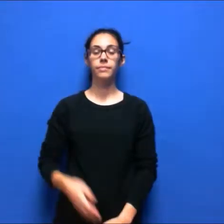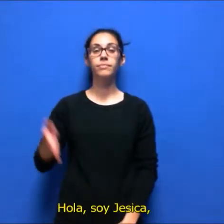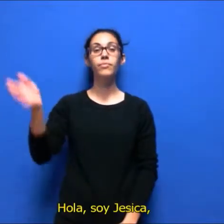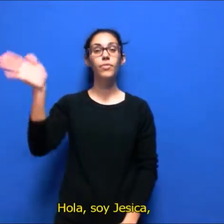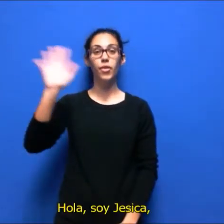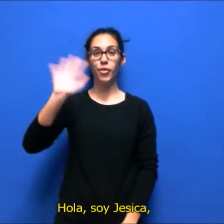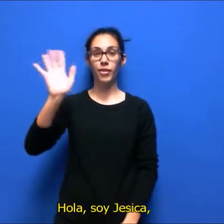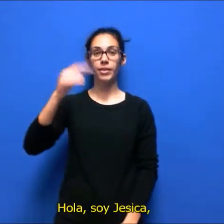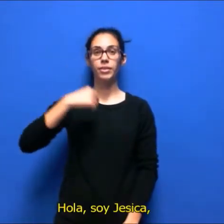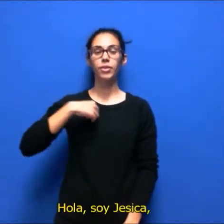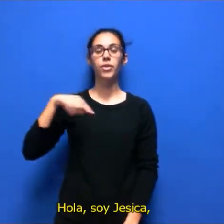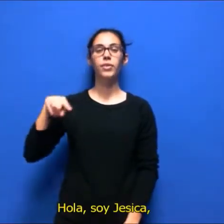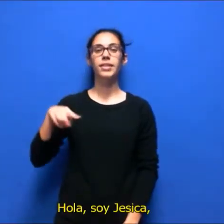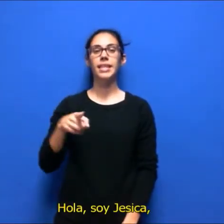Hola, soy Jessica,